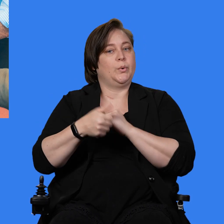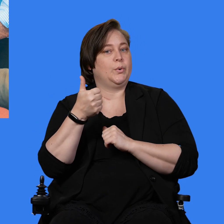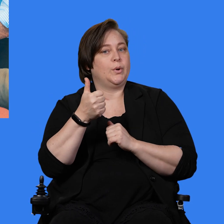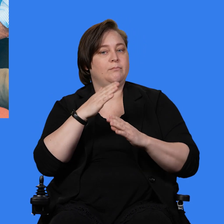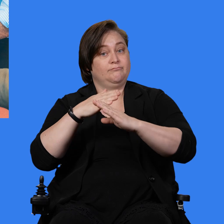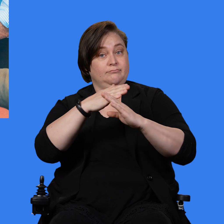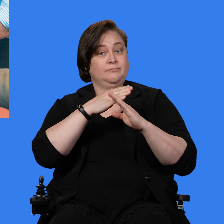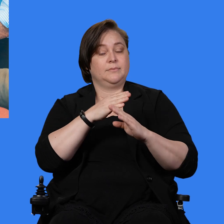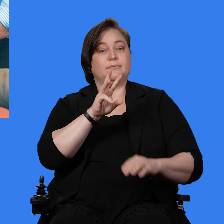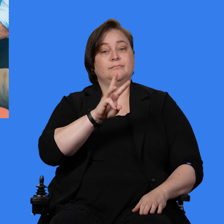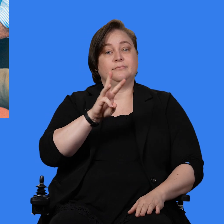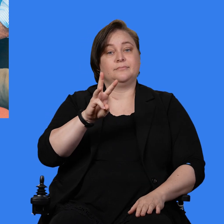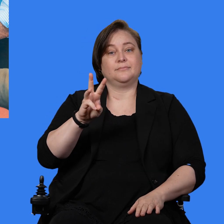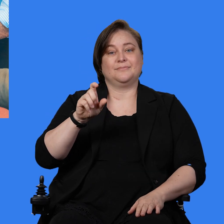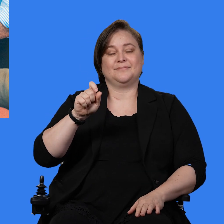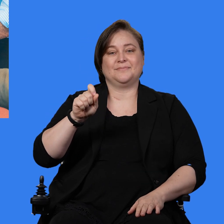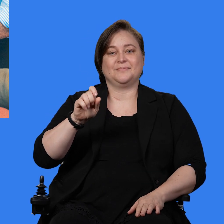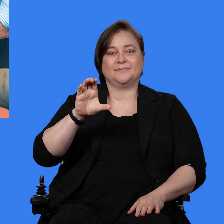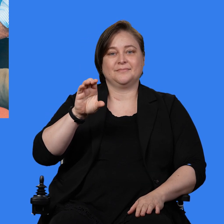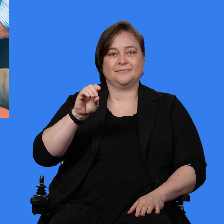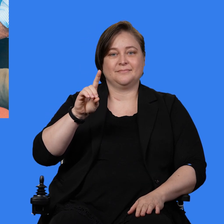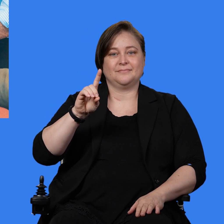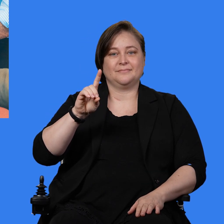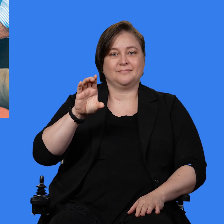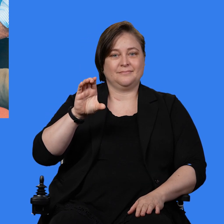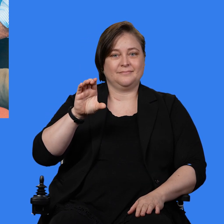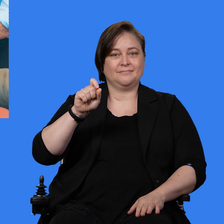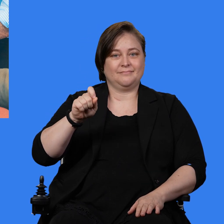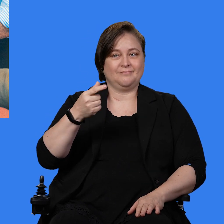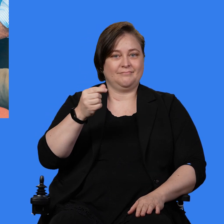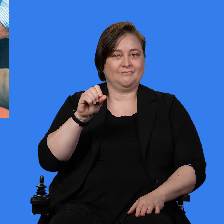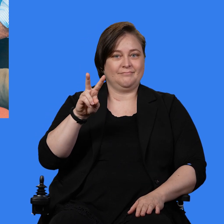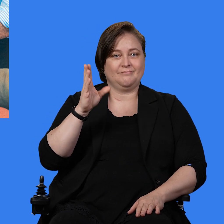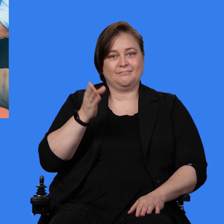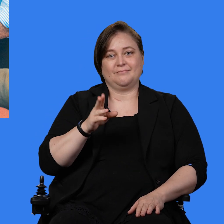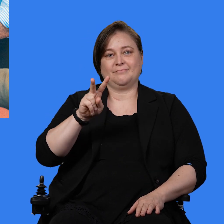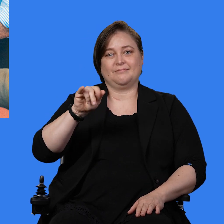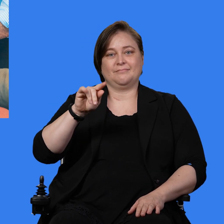www.cdc.gov. Barra inclinada, vital signs.